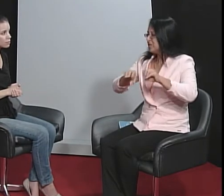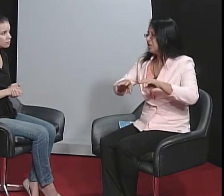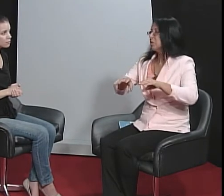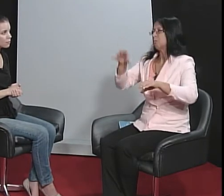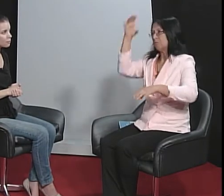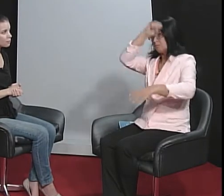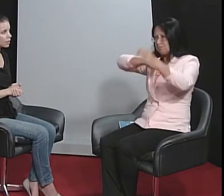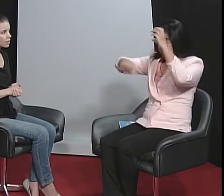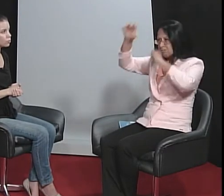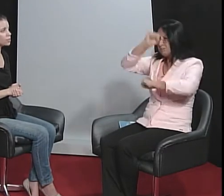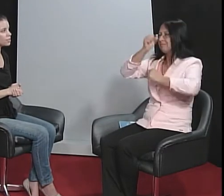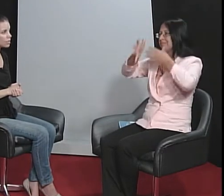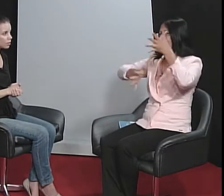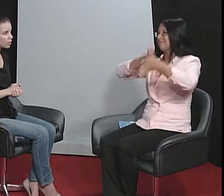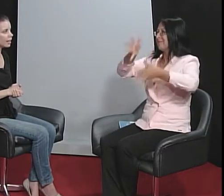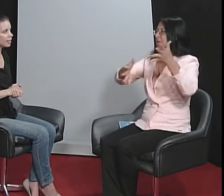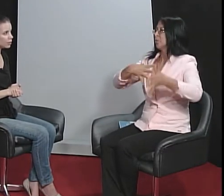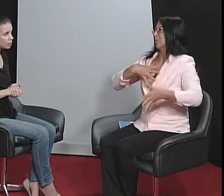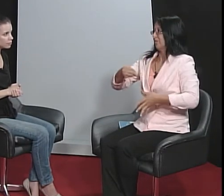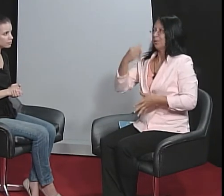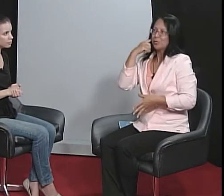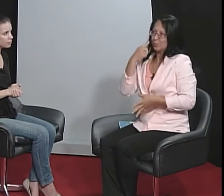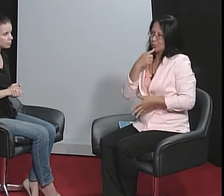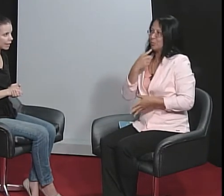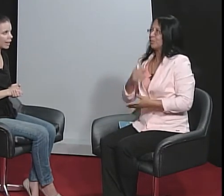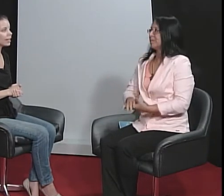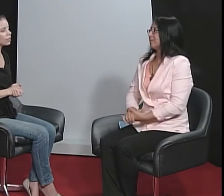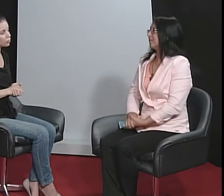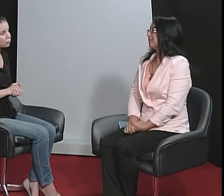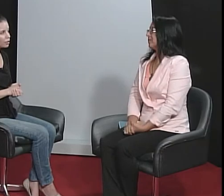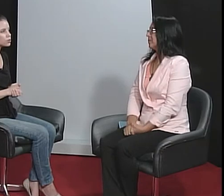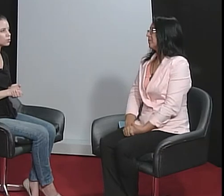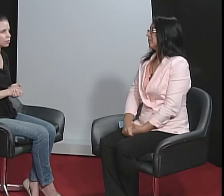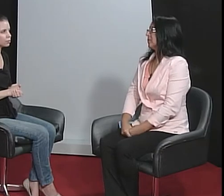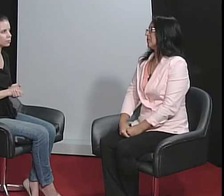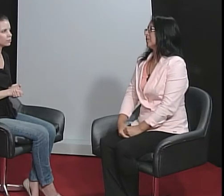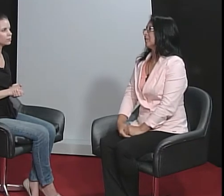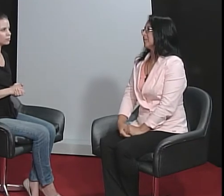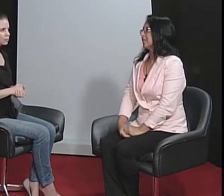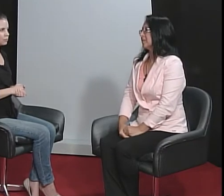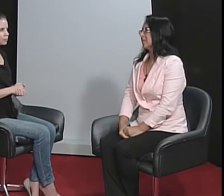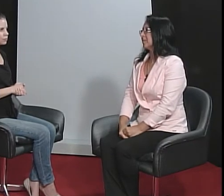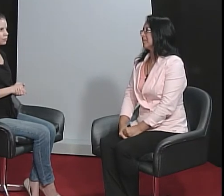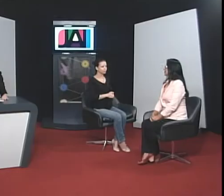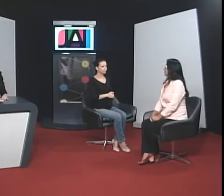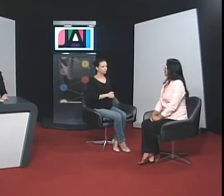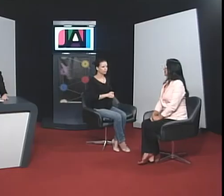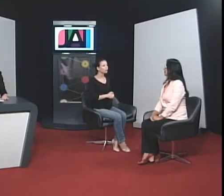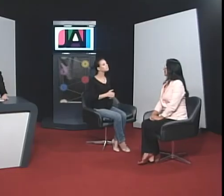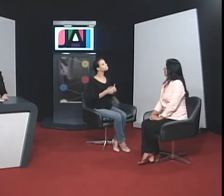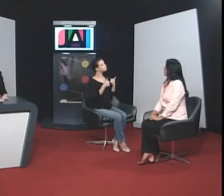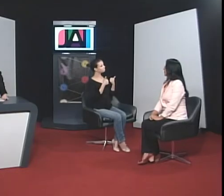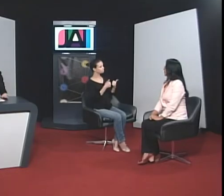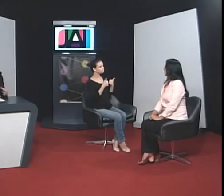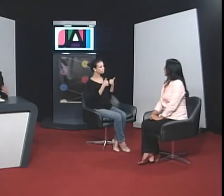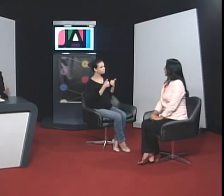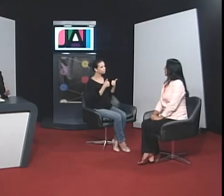do ensino da língua, né, do filho surdo. Muito bem. Então, a aquisição da